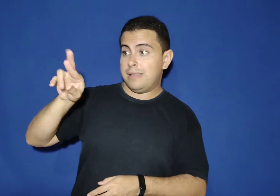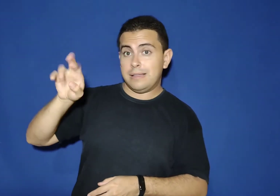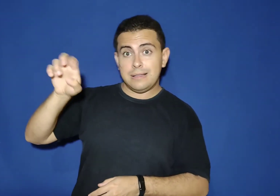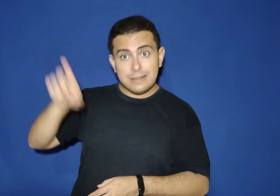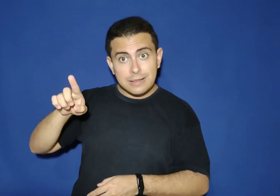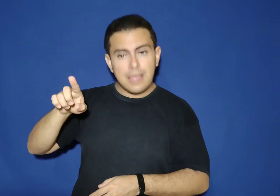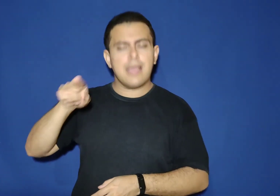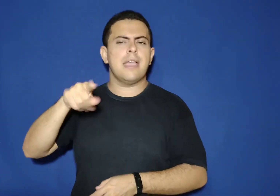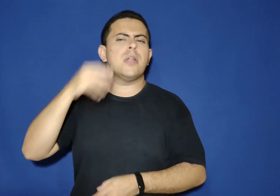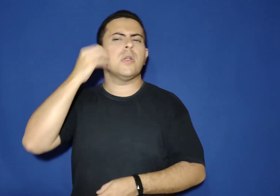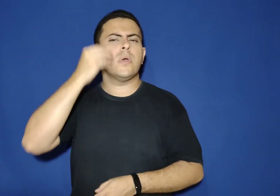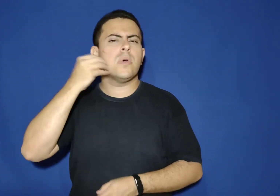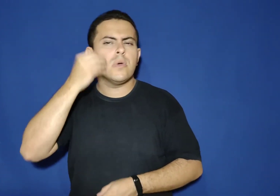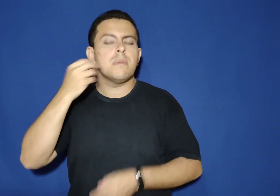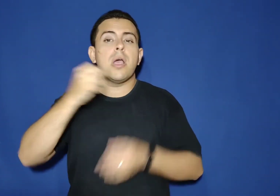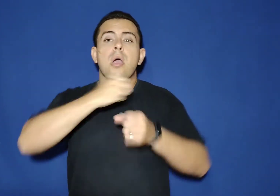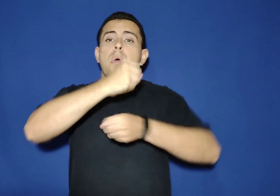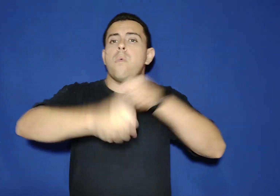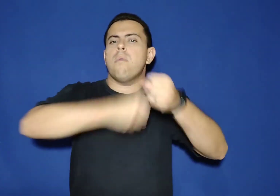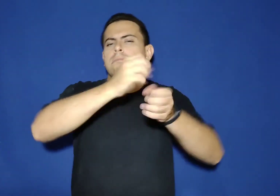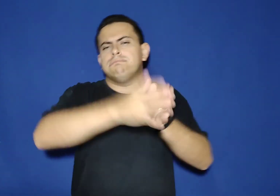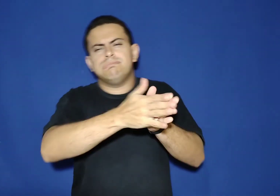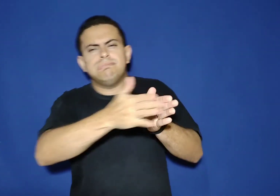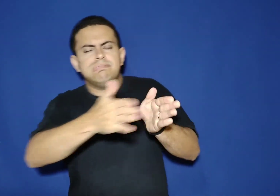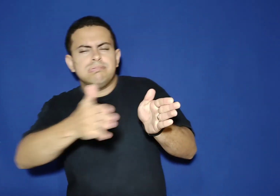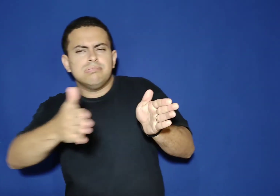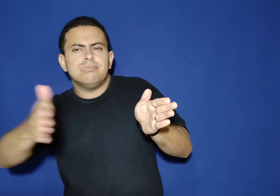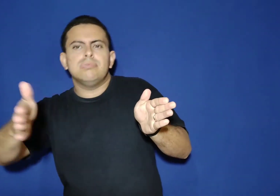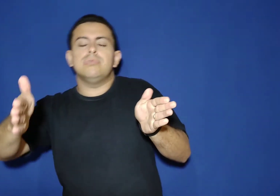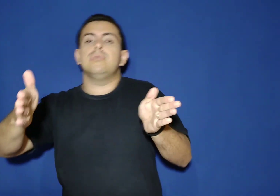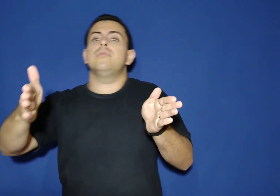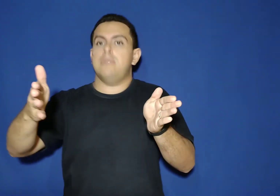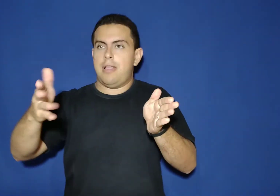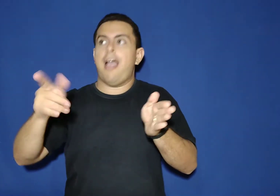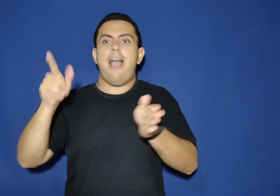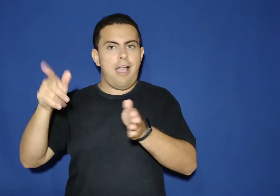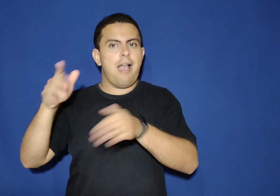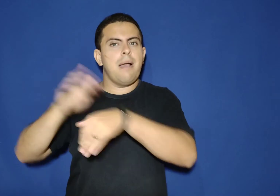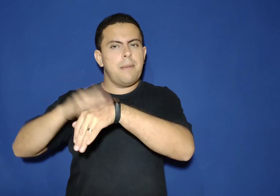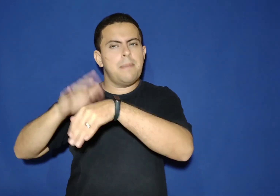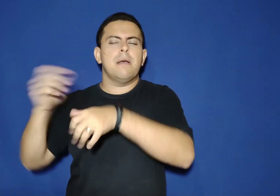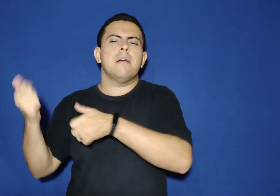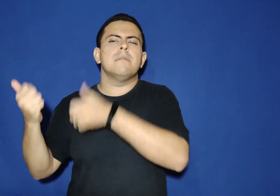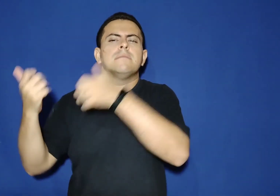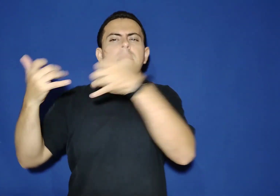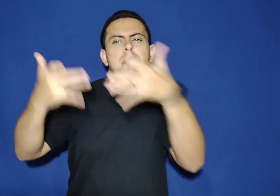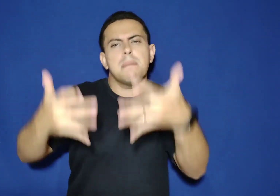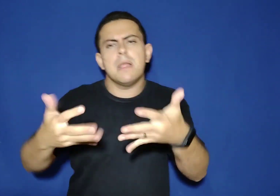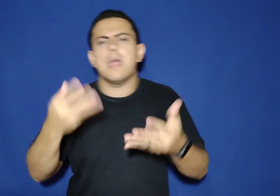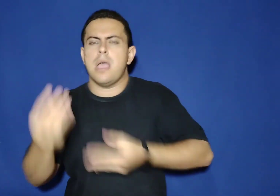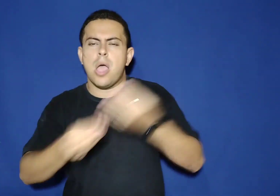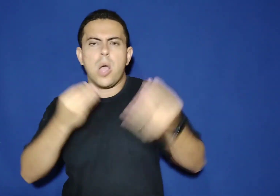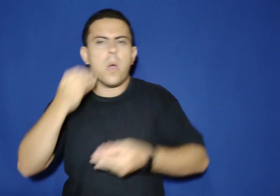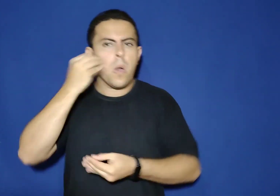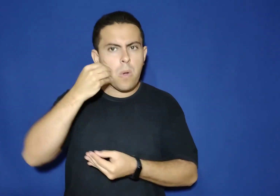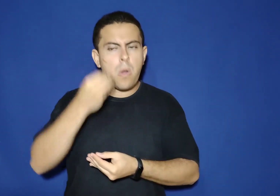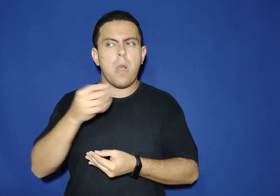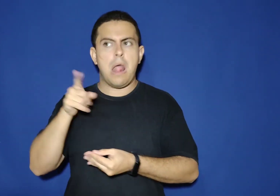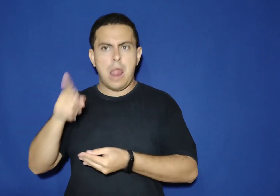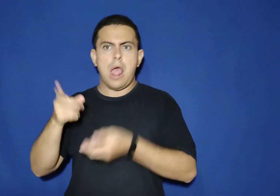André Martins, ele teve uma experiência já de um ano e ele mesmo vai falar como foi essa experiência,